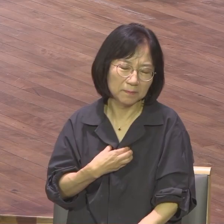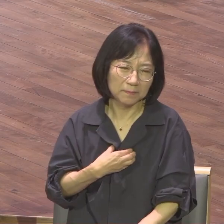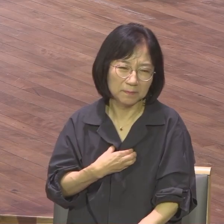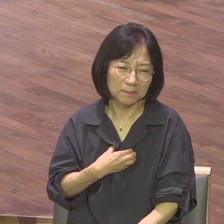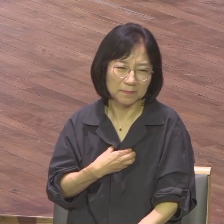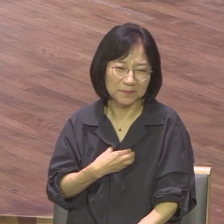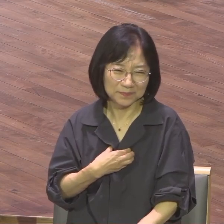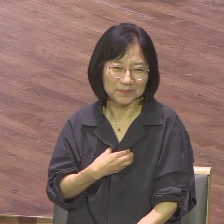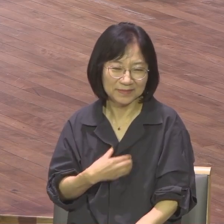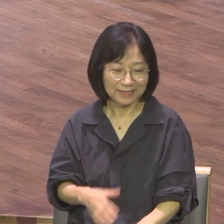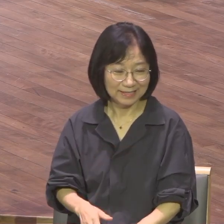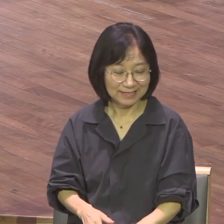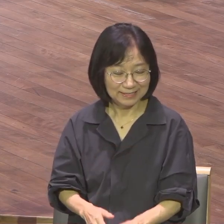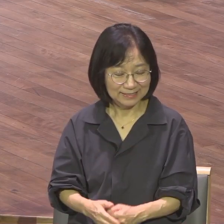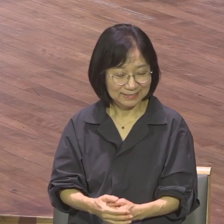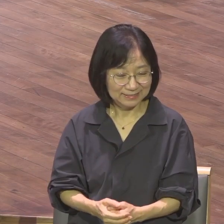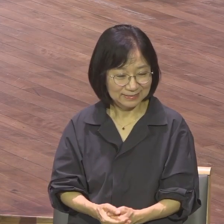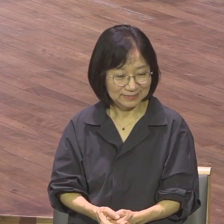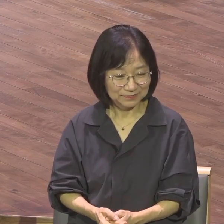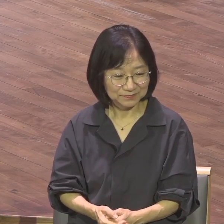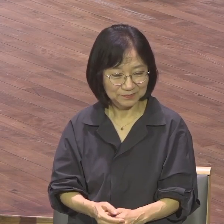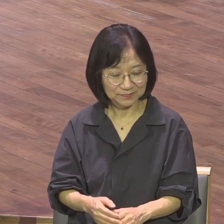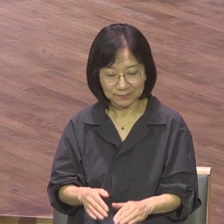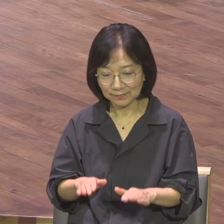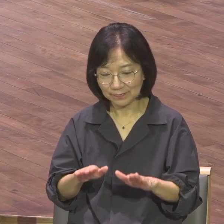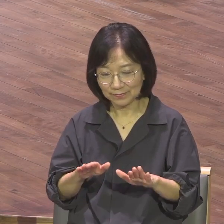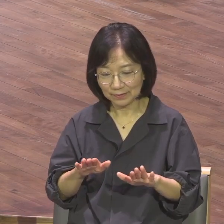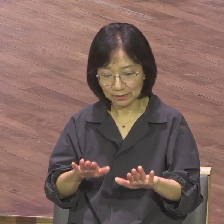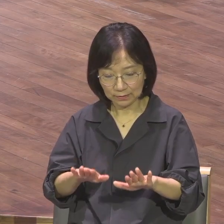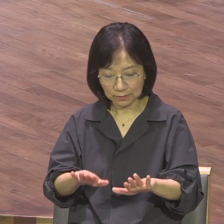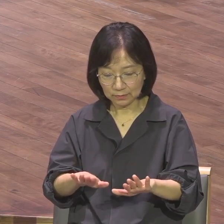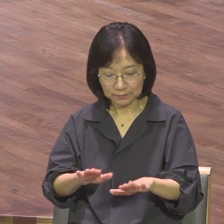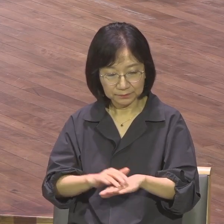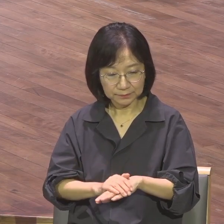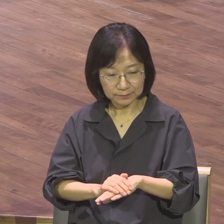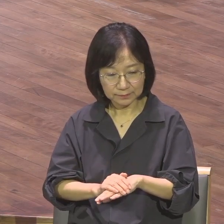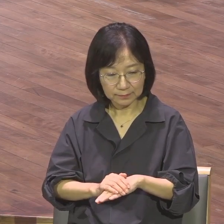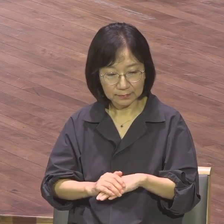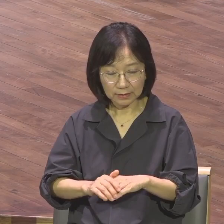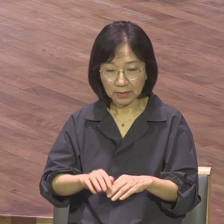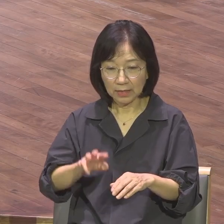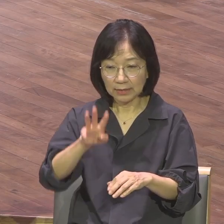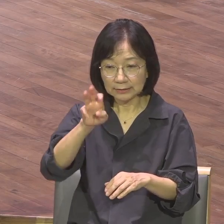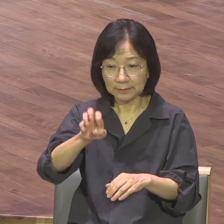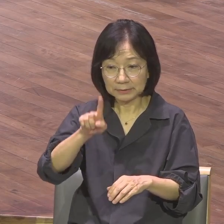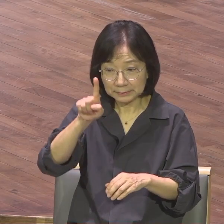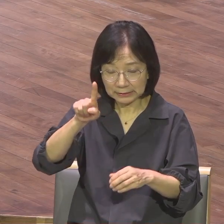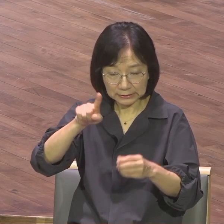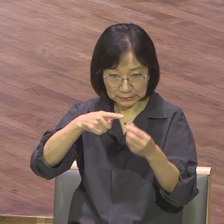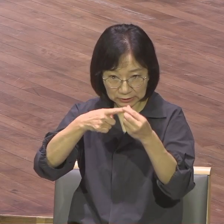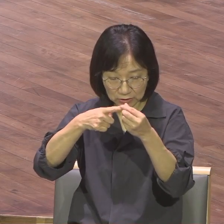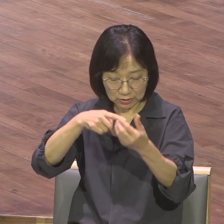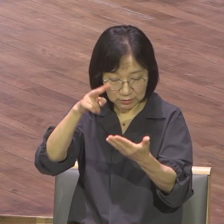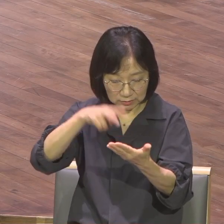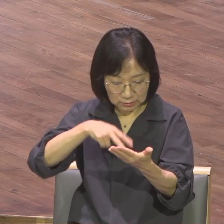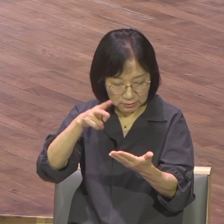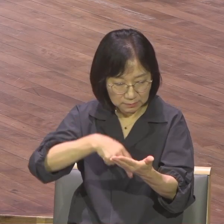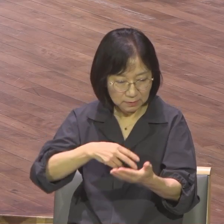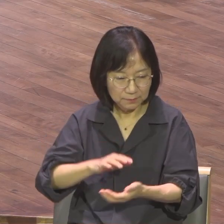그래서 바울이 고별소교하면서 오늘 31절에 뭐라 얘기합니까? 3년 동안 밤낮 쉬지 않고 눈물로 각 사람을 훈계하던